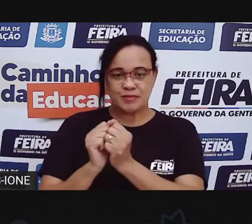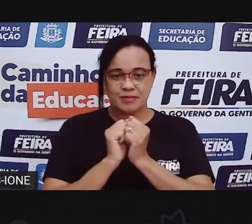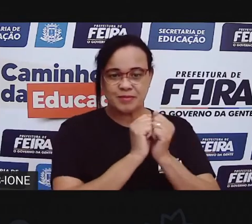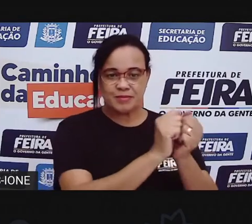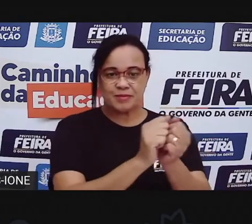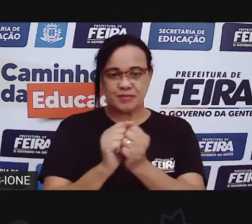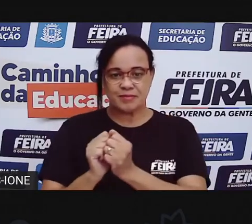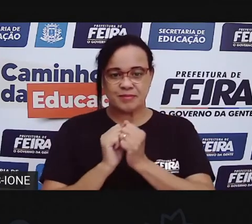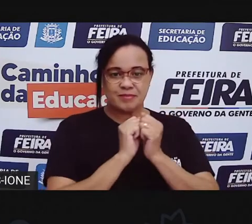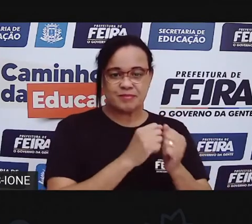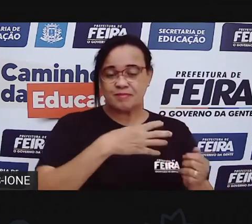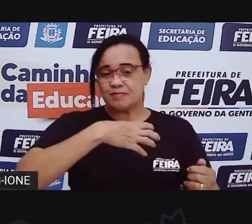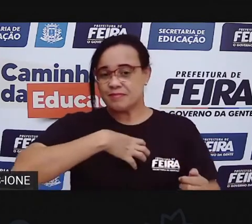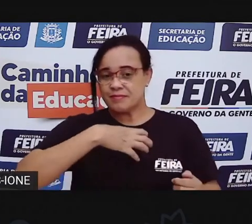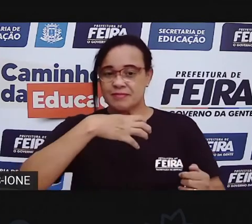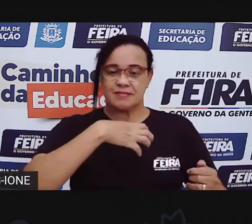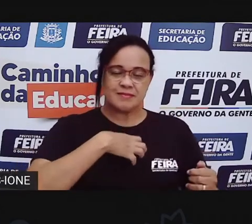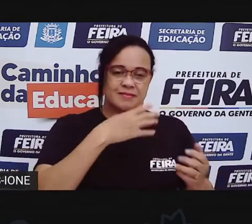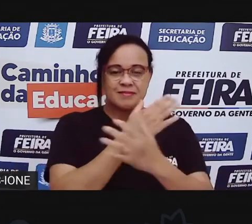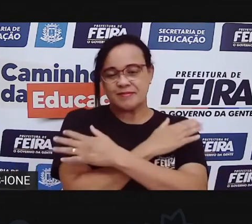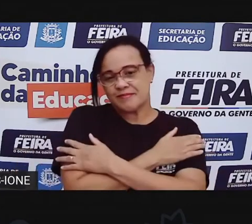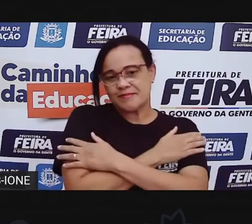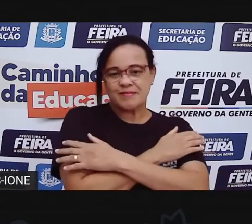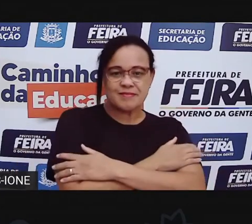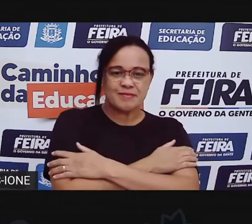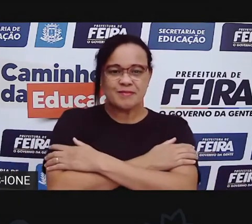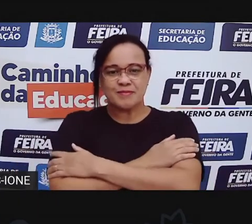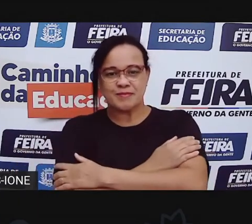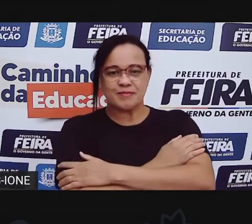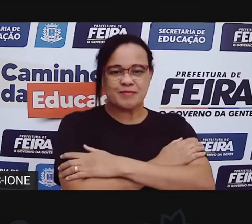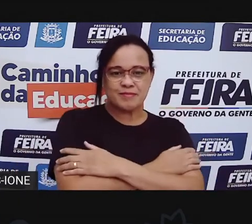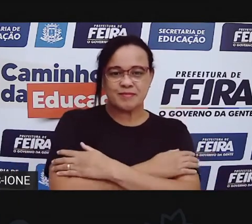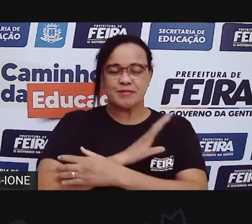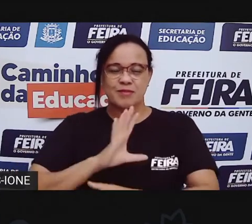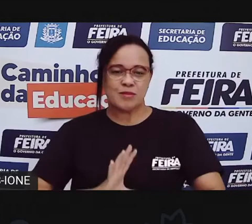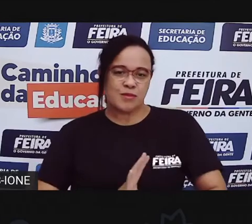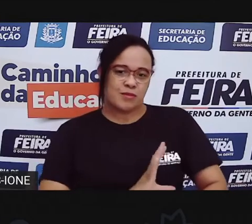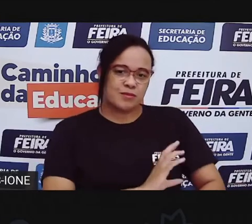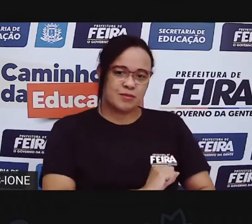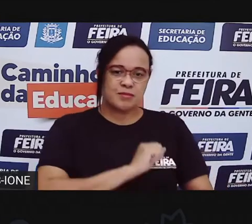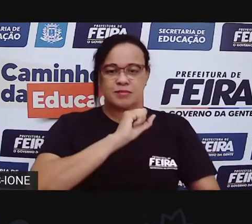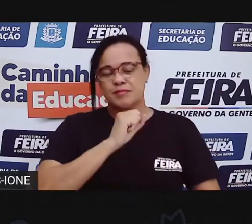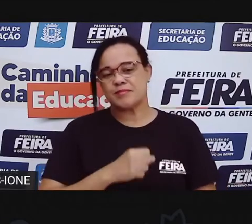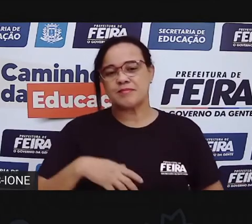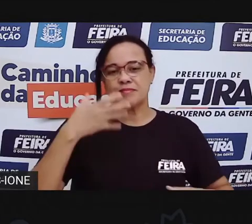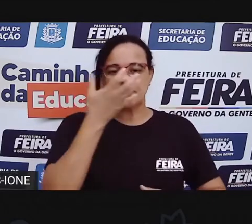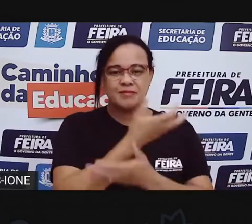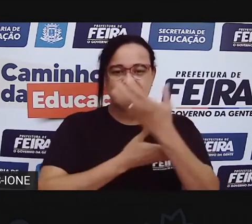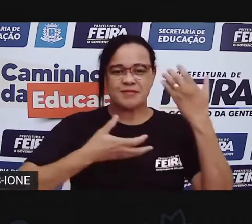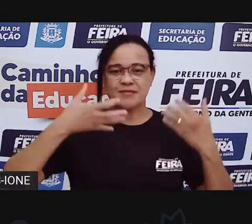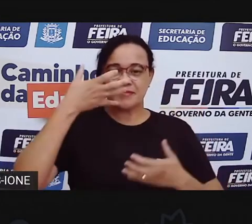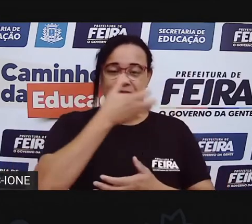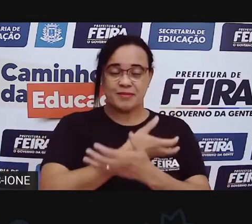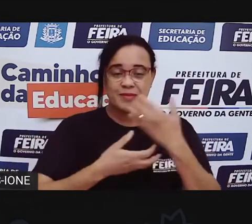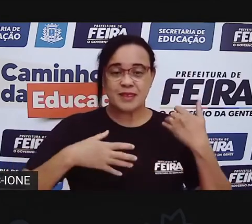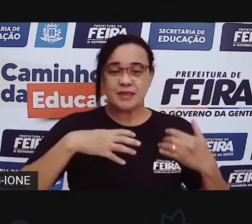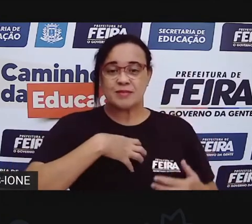Sintam o nosso abraço, com amor vamos cantar.